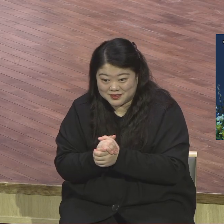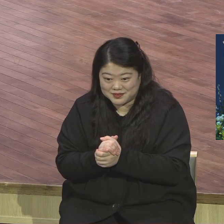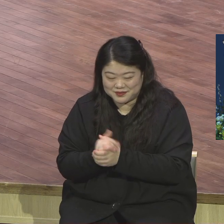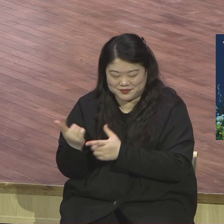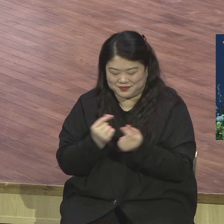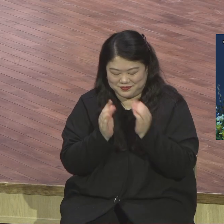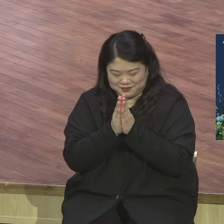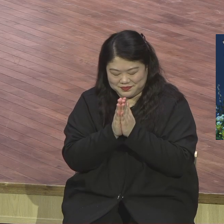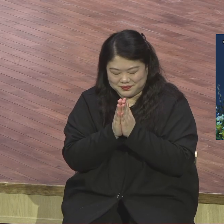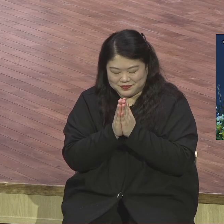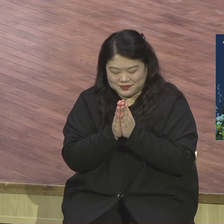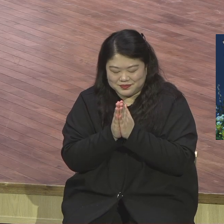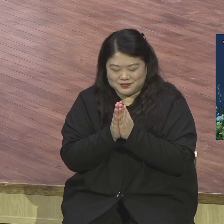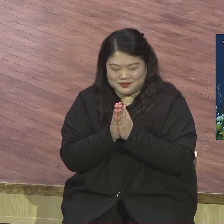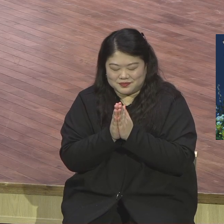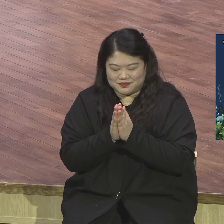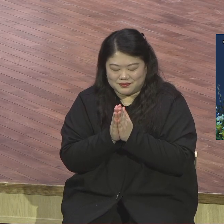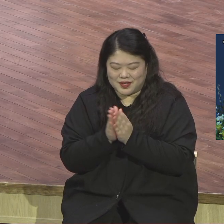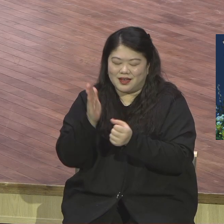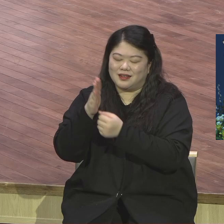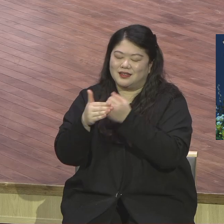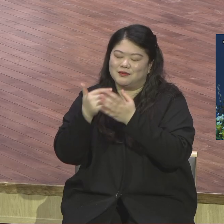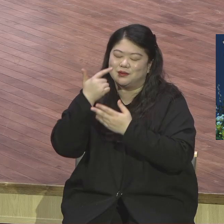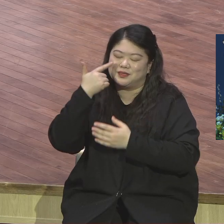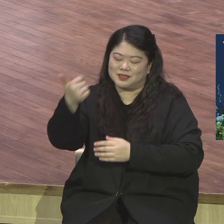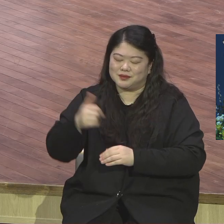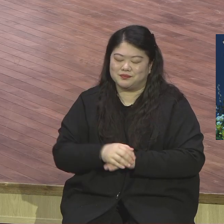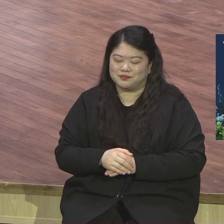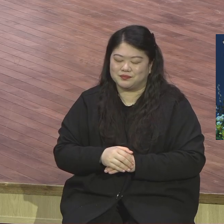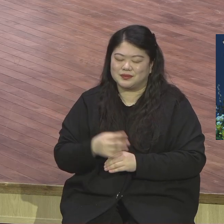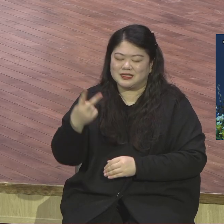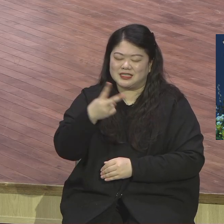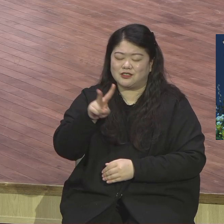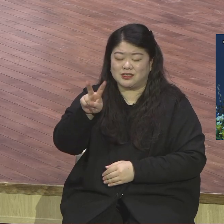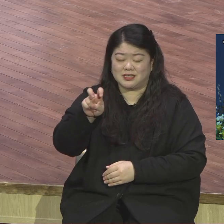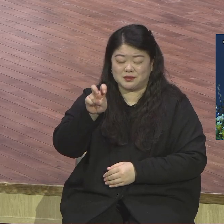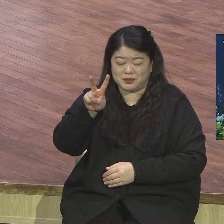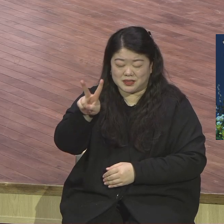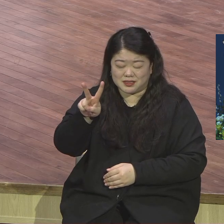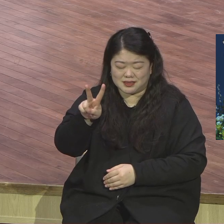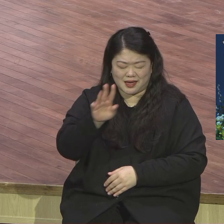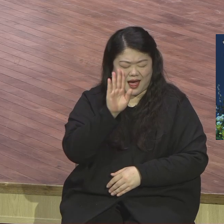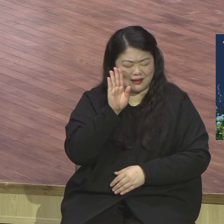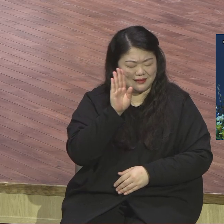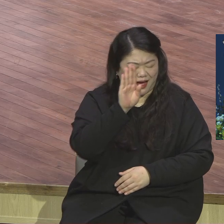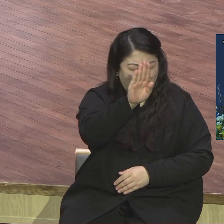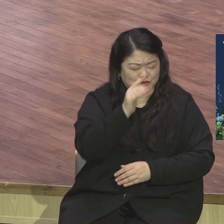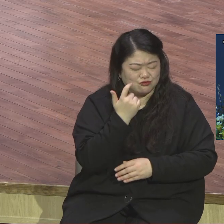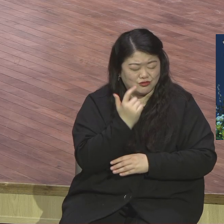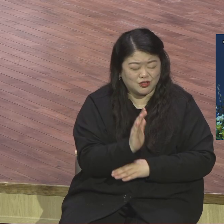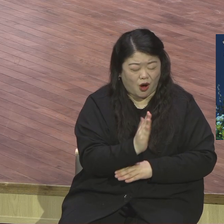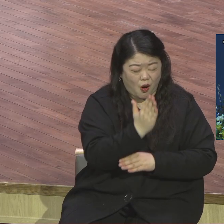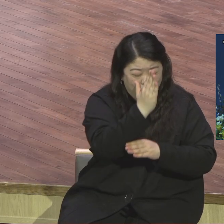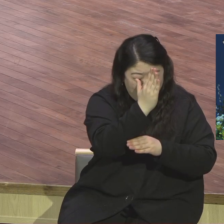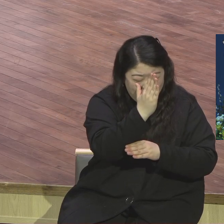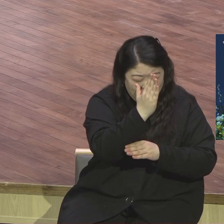2022년은 나중 영광이 이전 영광보다 크리라는 이 학교의 2장 구절의